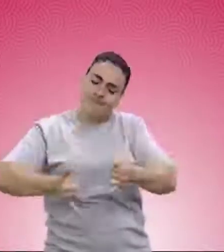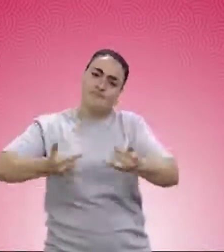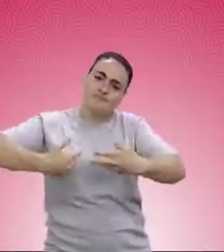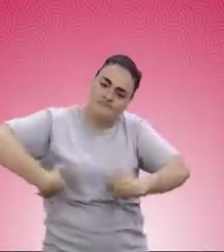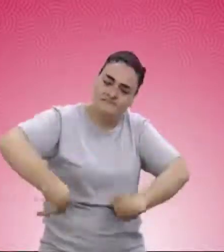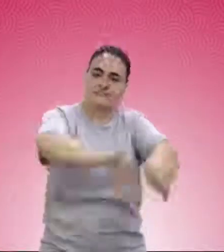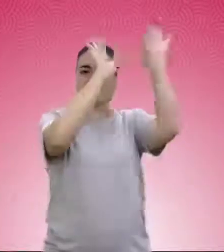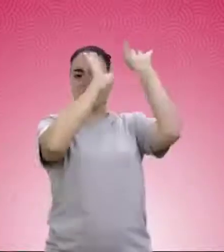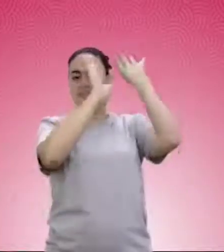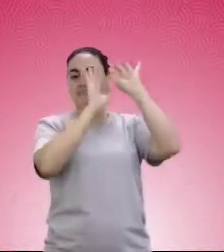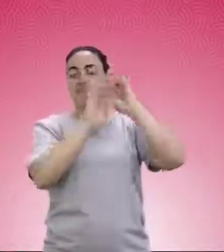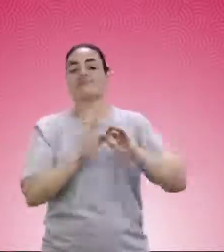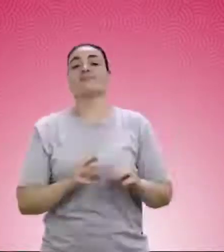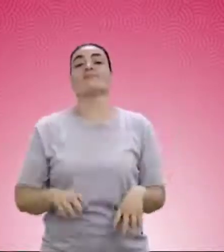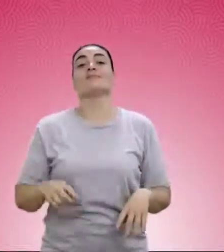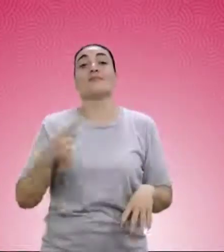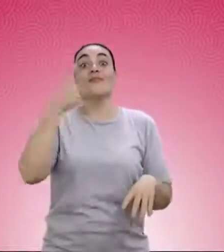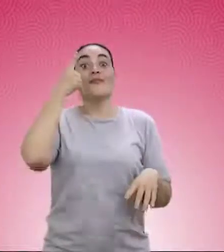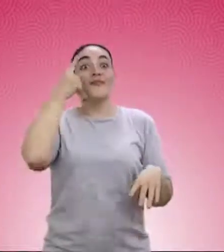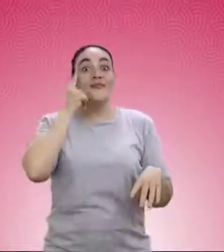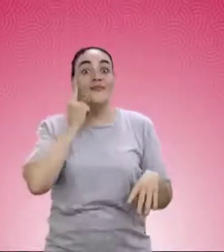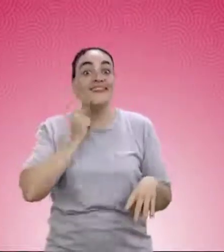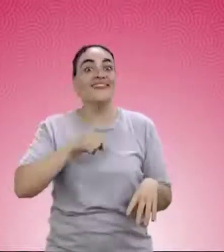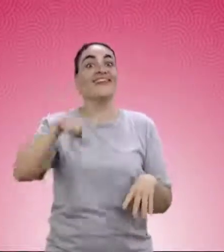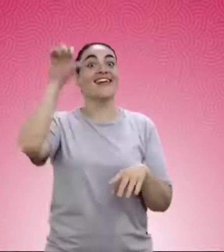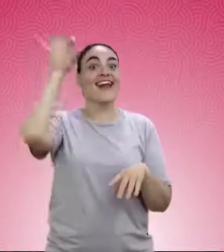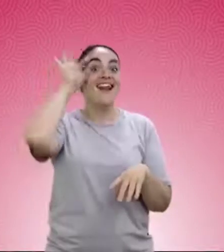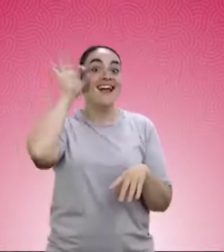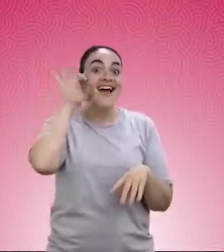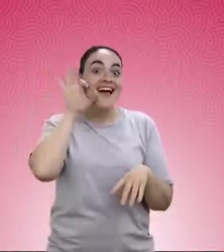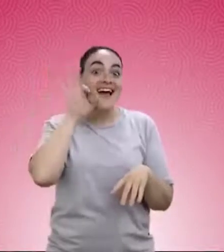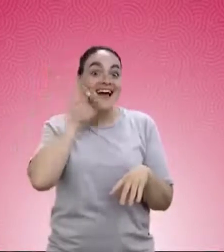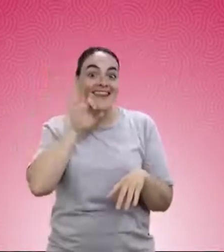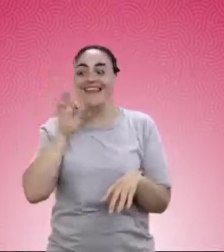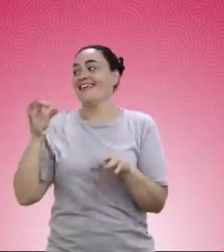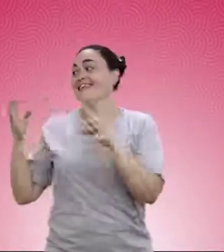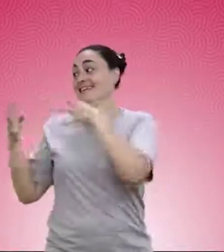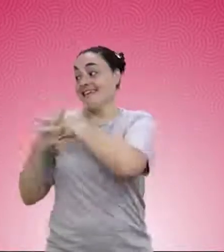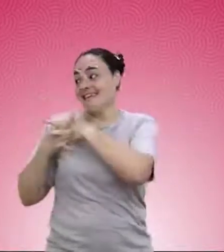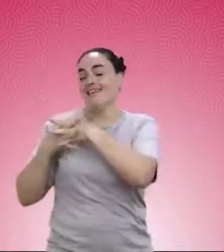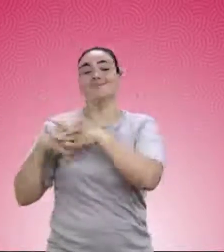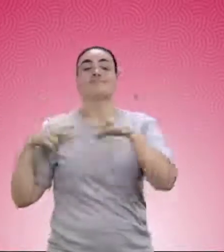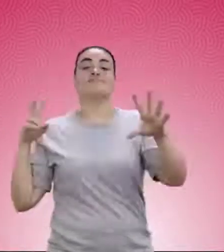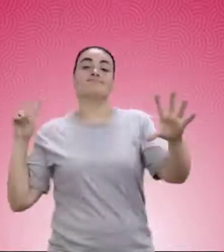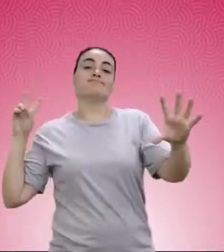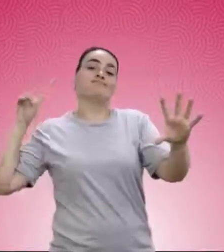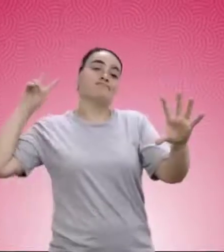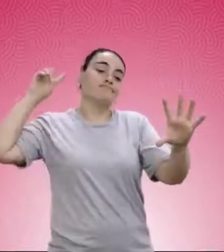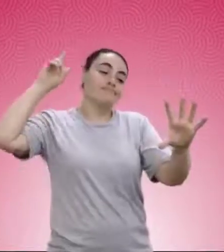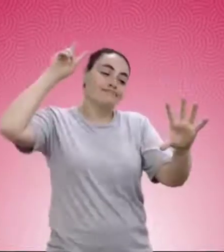Entonces vayan. Un día, Yasi y Araí llegan a la